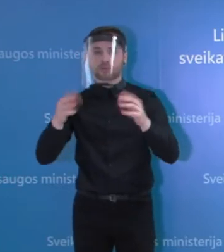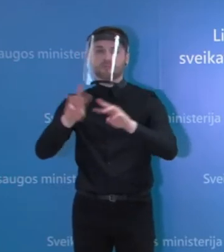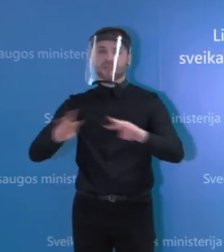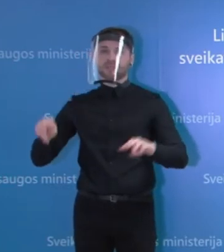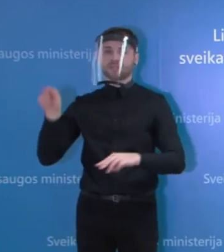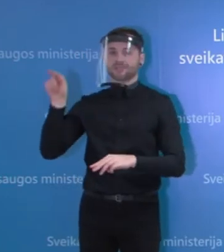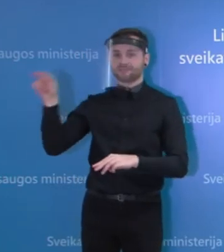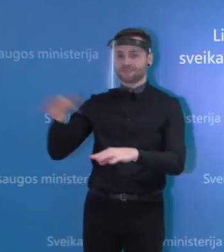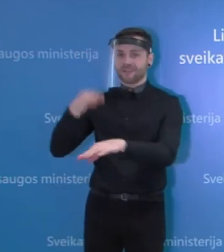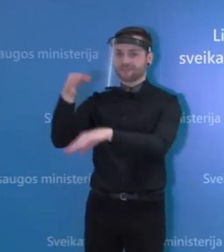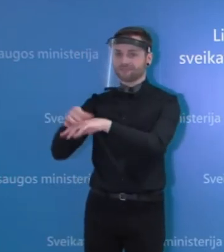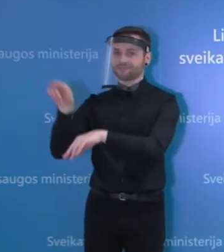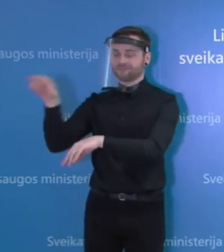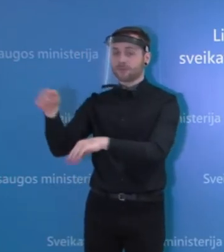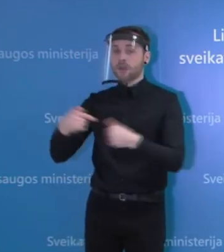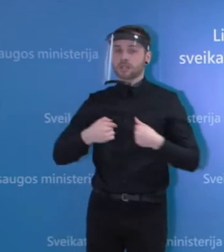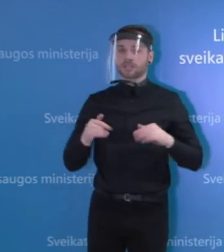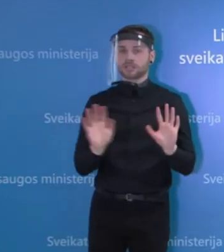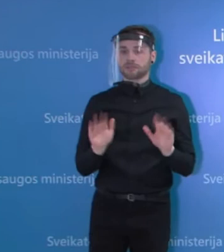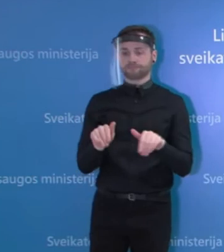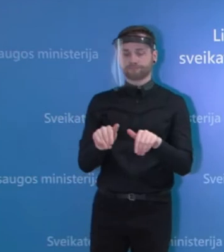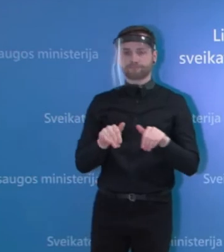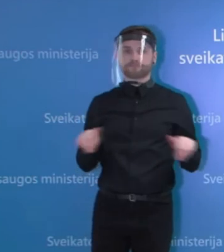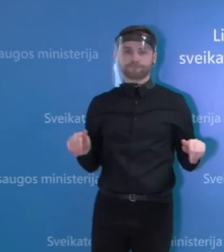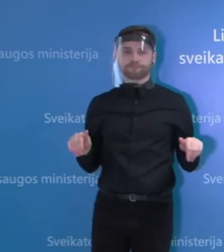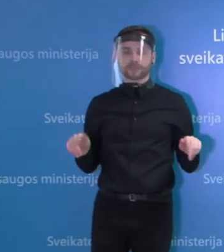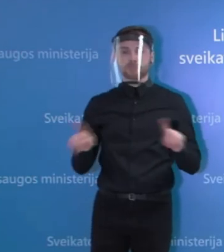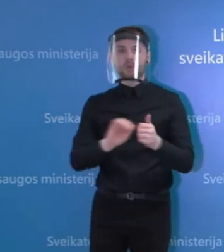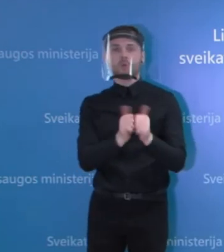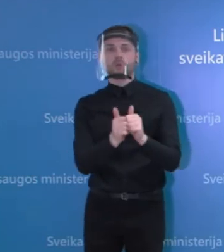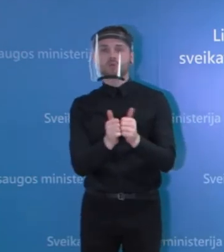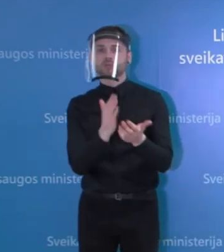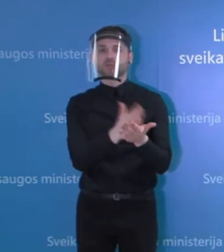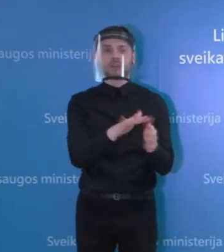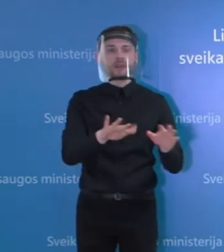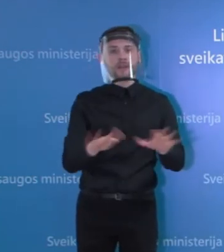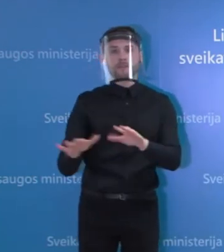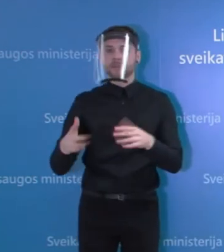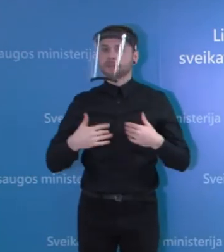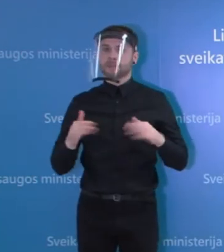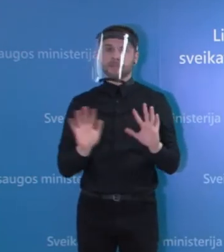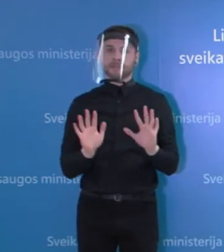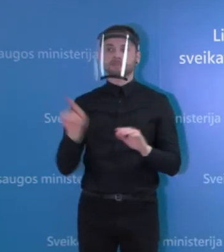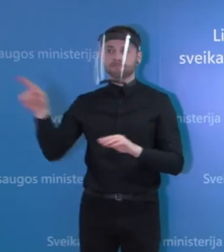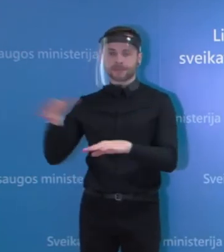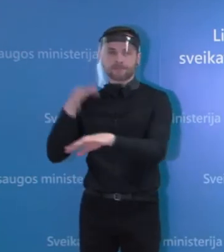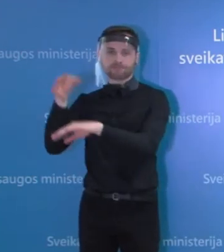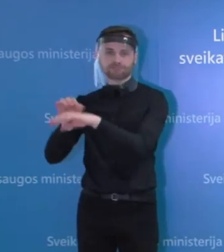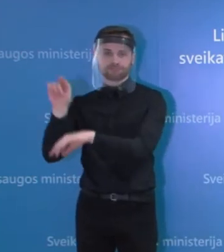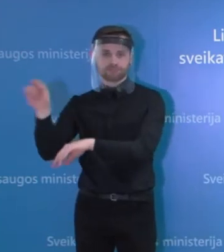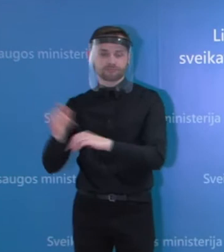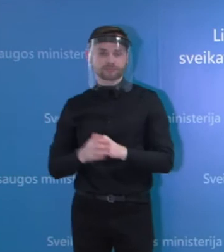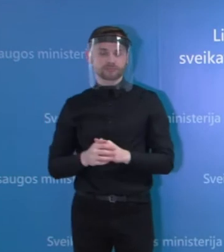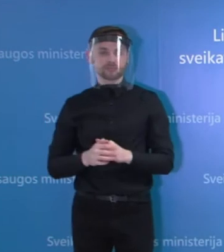komentuoti visų net ir konkurso aplinkybių tikrai negalėčiau, jų būtų galima ir klausyti. Dėl